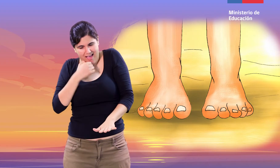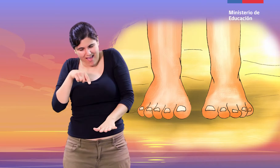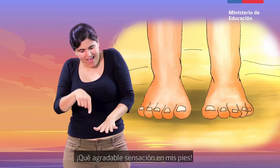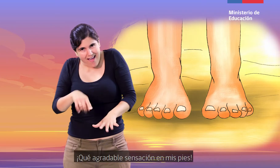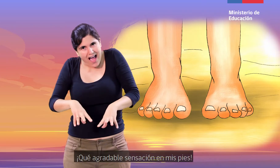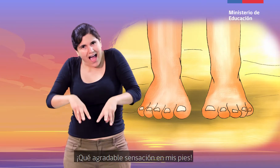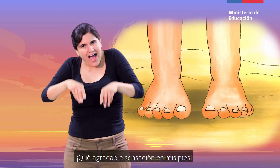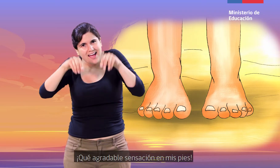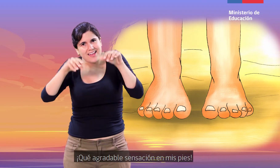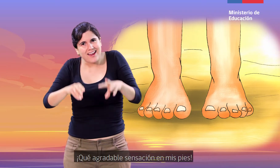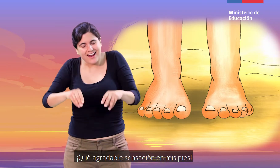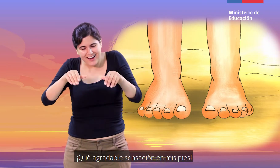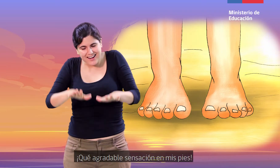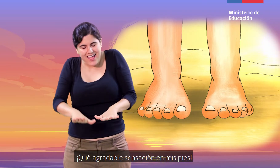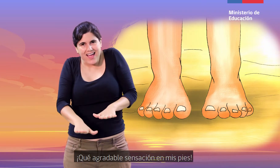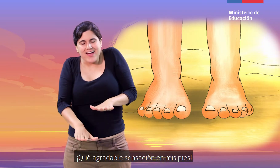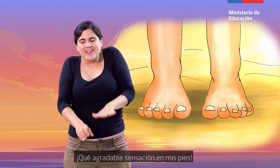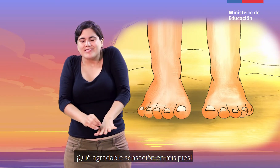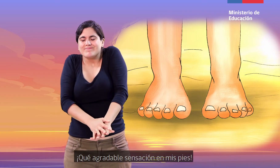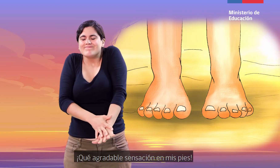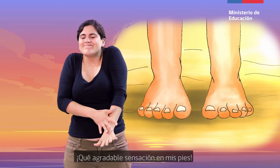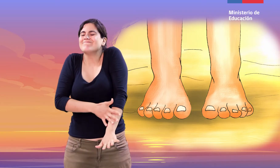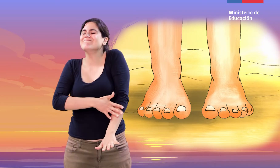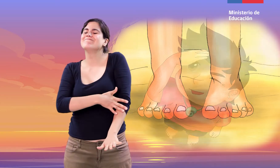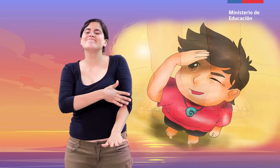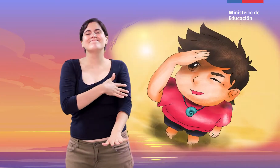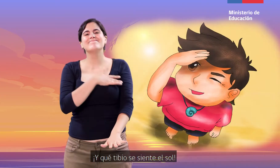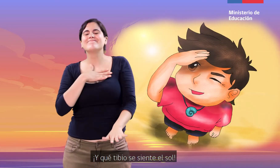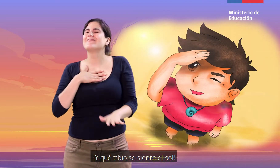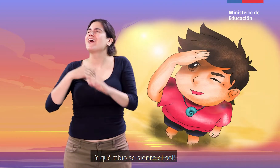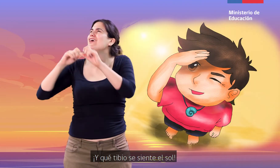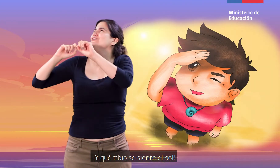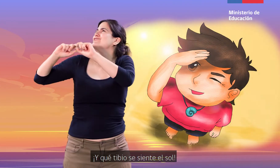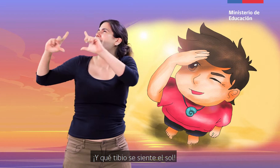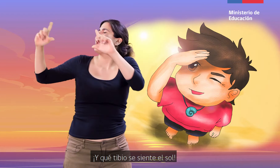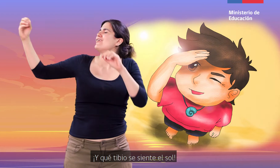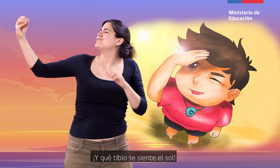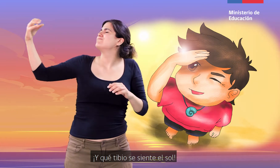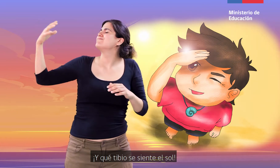¡Qué agradable sensación en mis pies! ¡Y qué tibio se siente el sol!